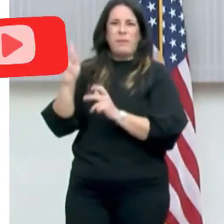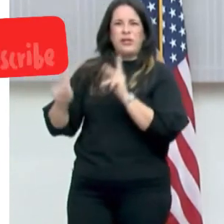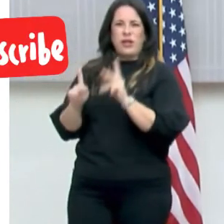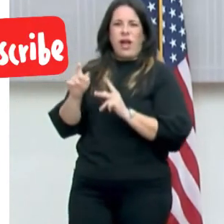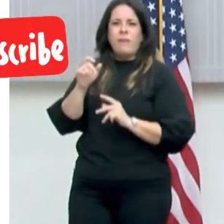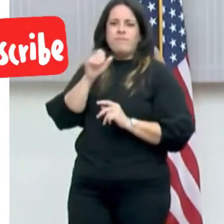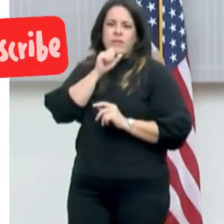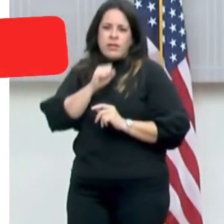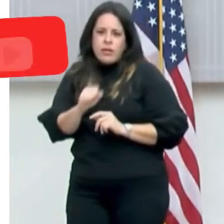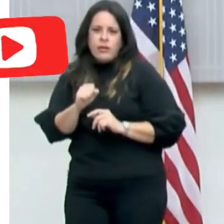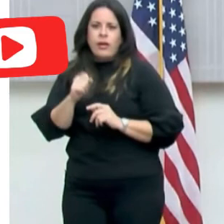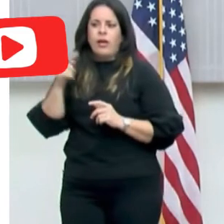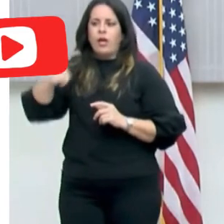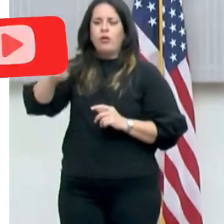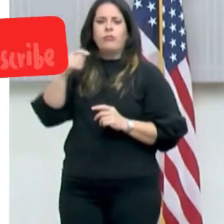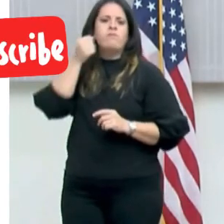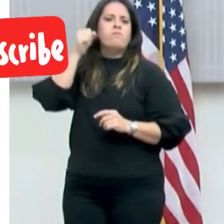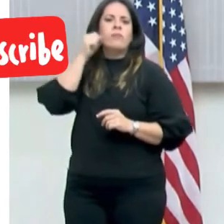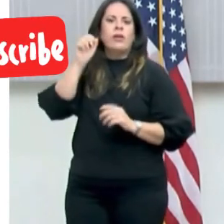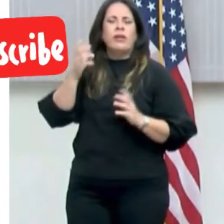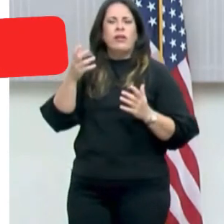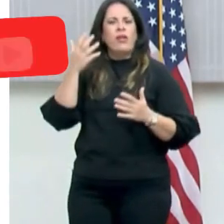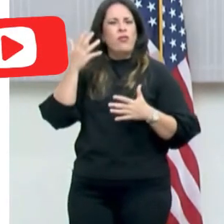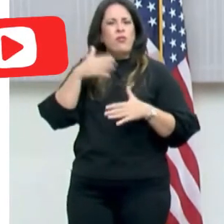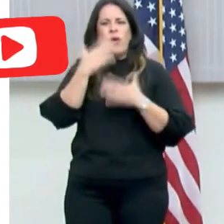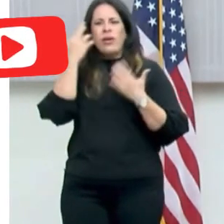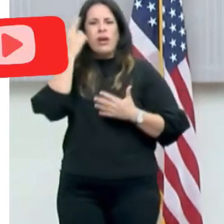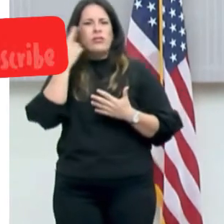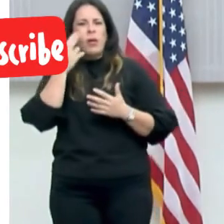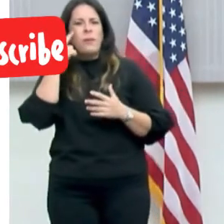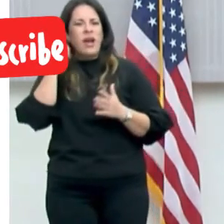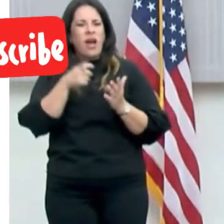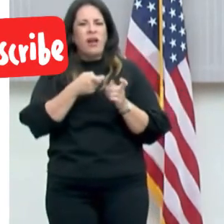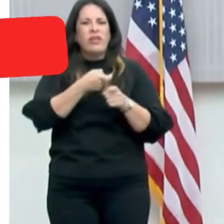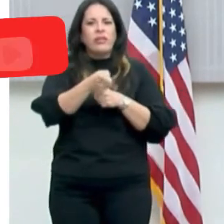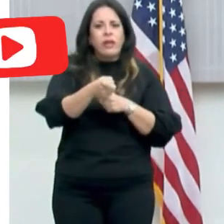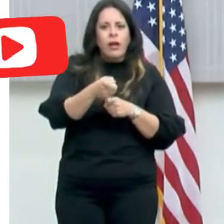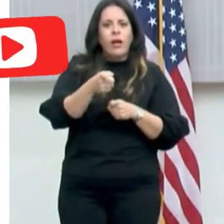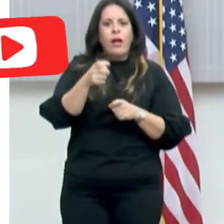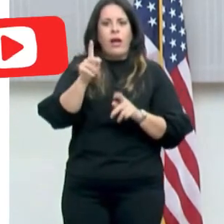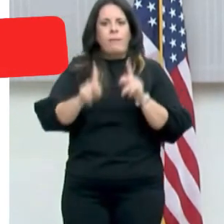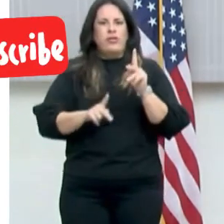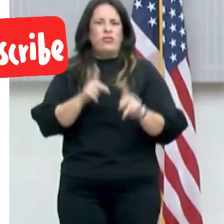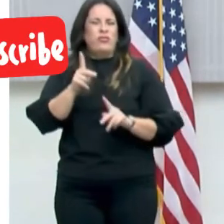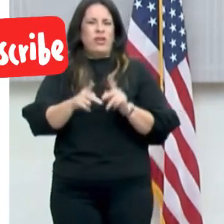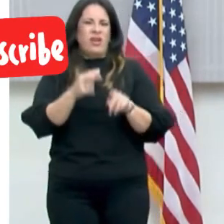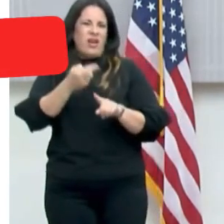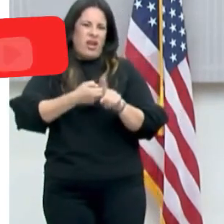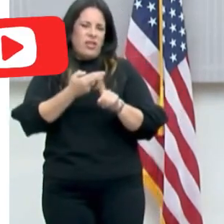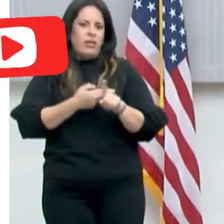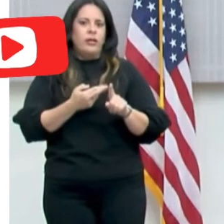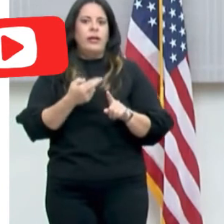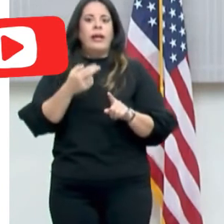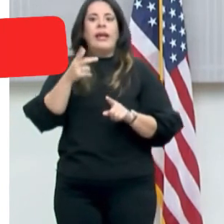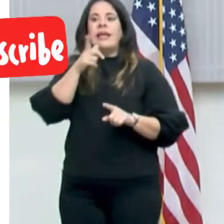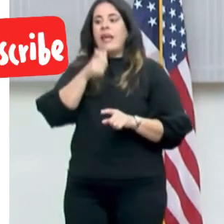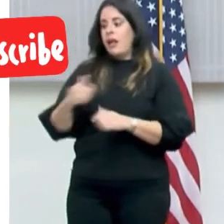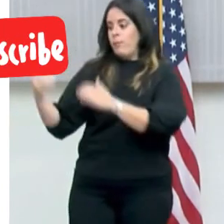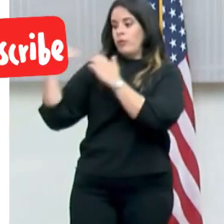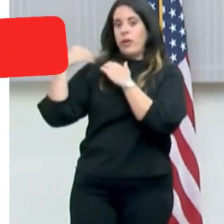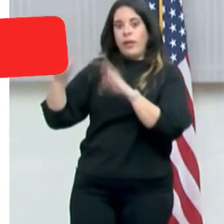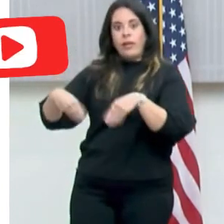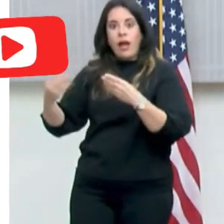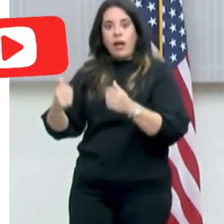entidades, porque no hay razón de afectar a los arrendadores. Quien tiene el deber de proveerle vivienda al pueblo de Puerto